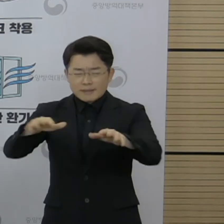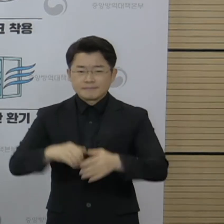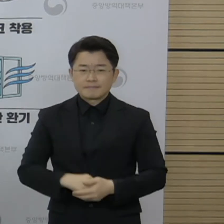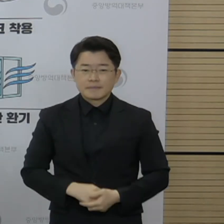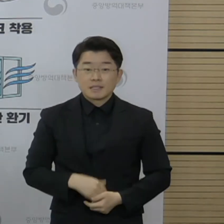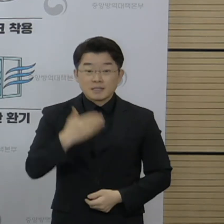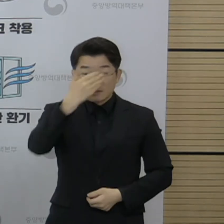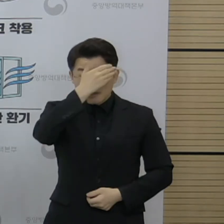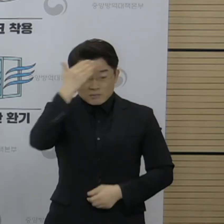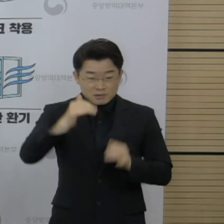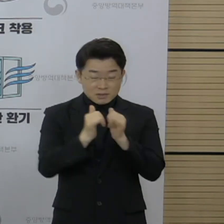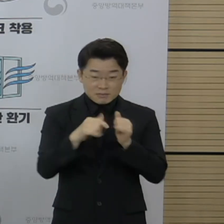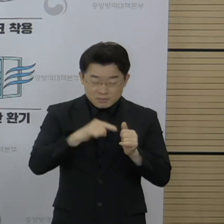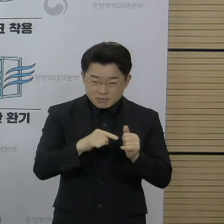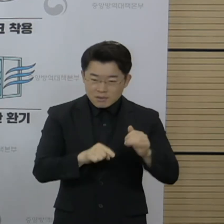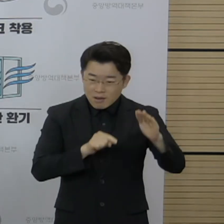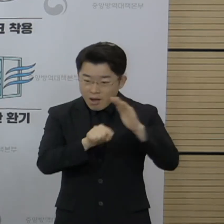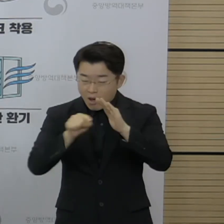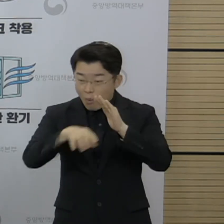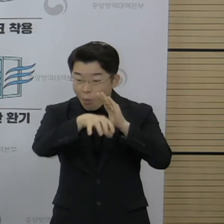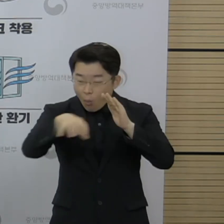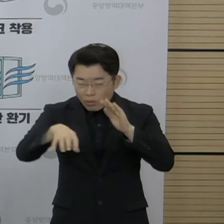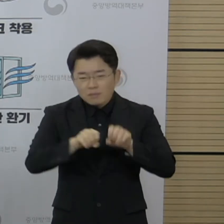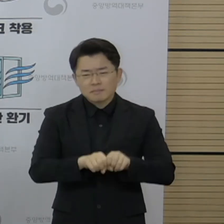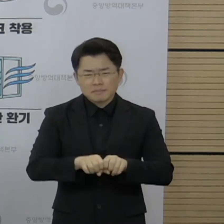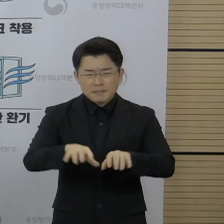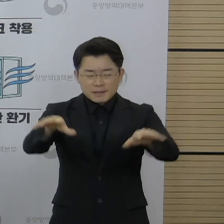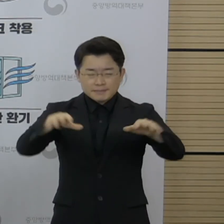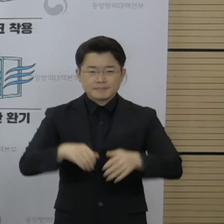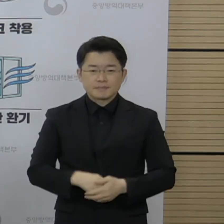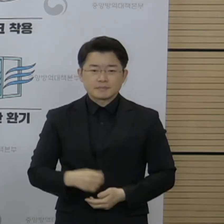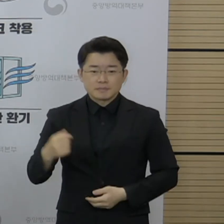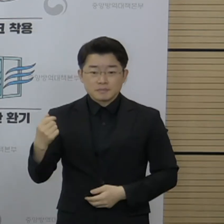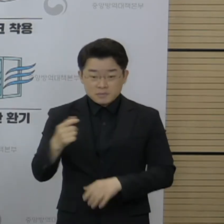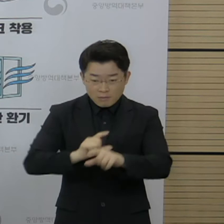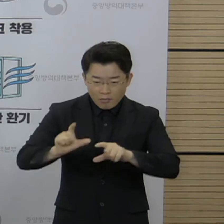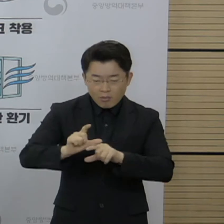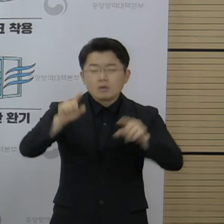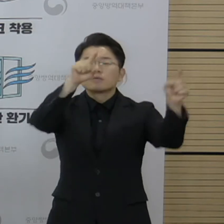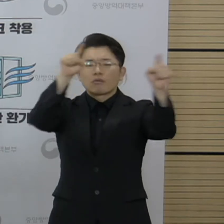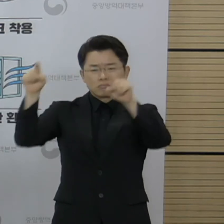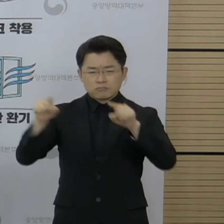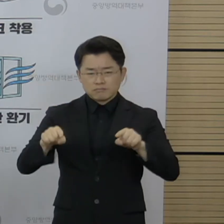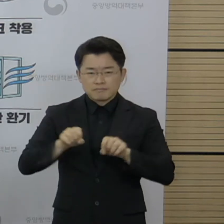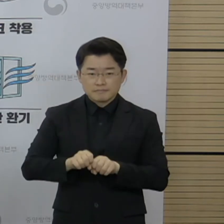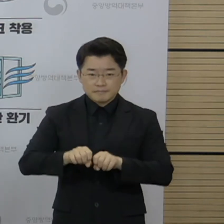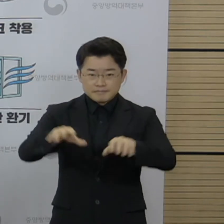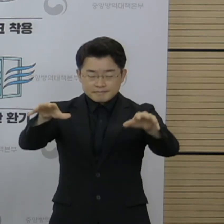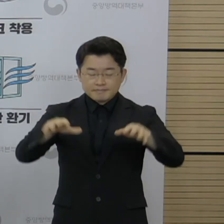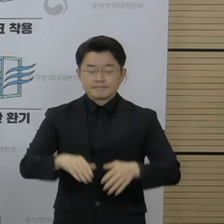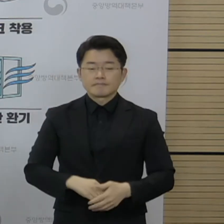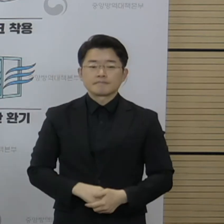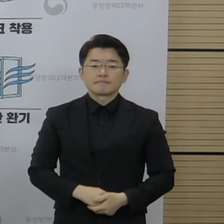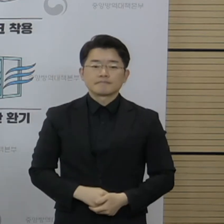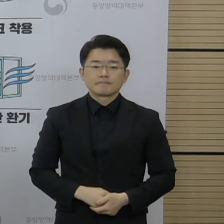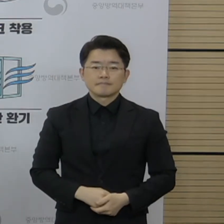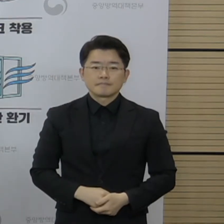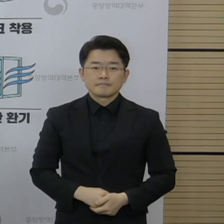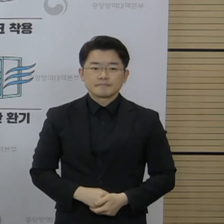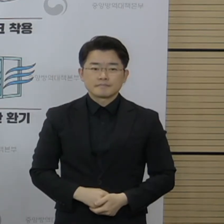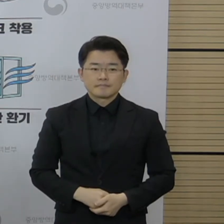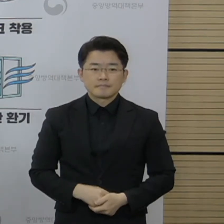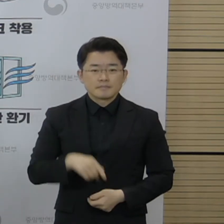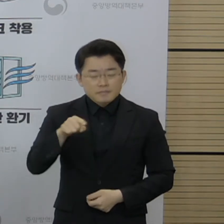이용하는 시설을 중심으로 유행하였고 또한 빠르게 전국적으로 확산되고 있습니다. 그리고 우리는